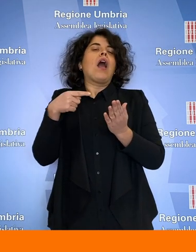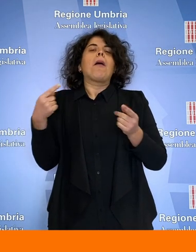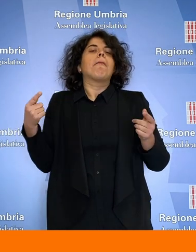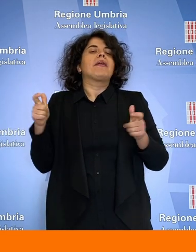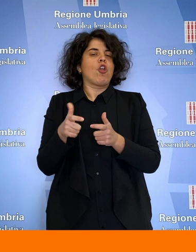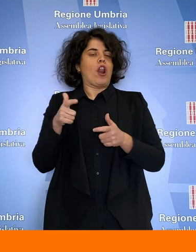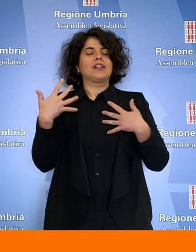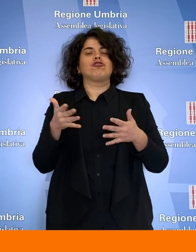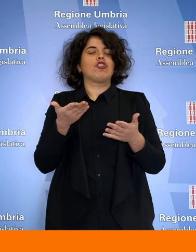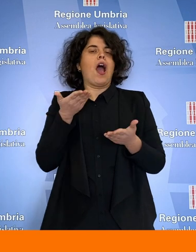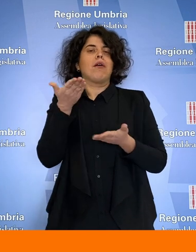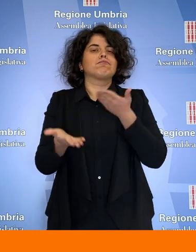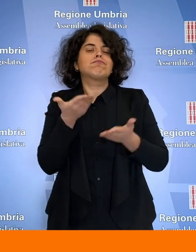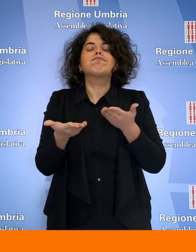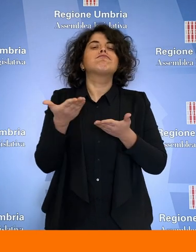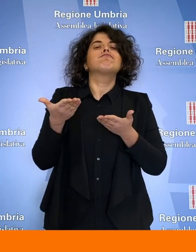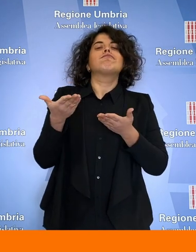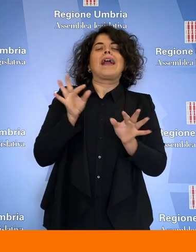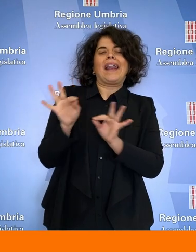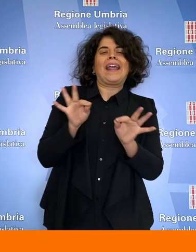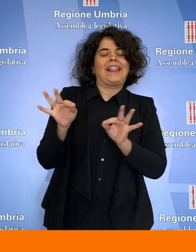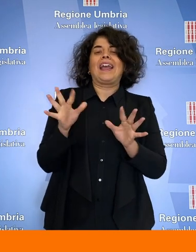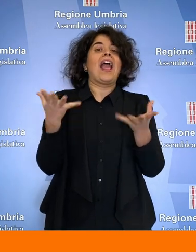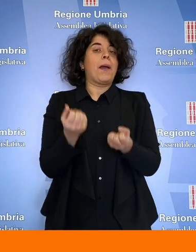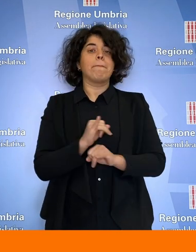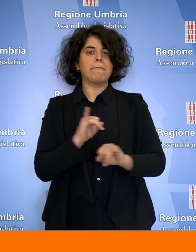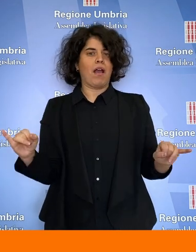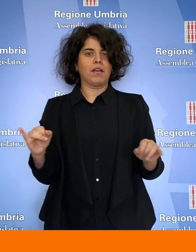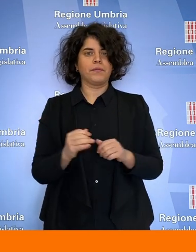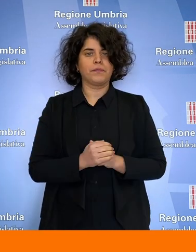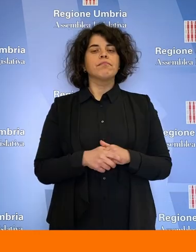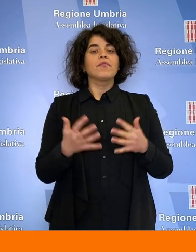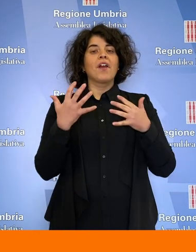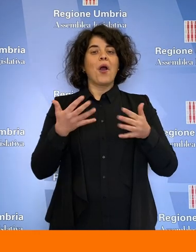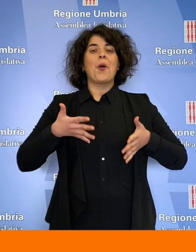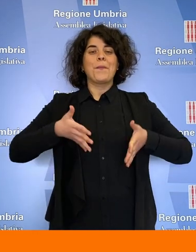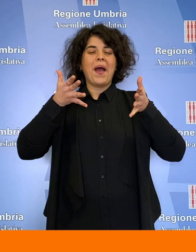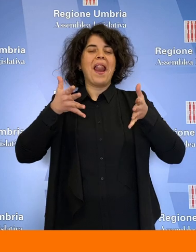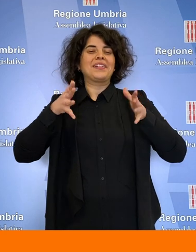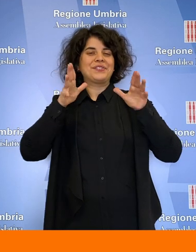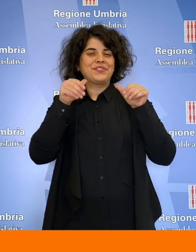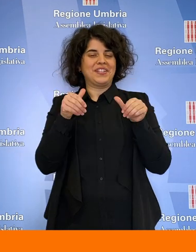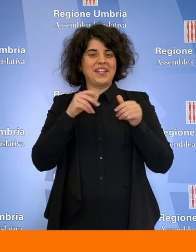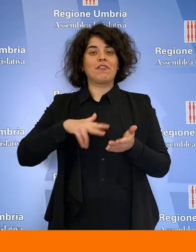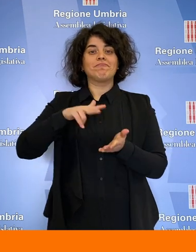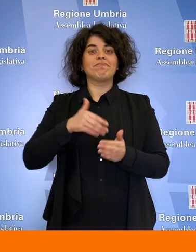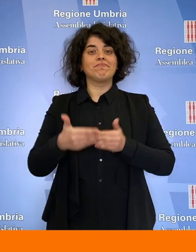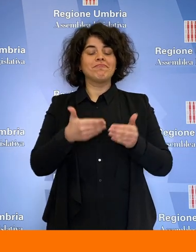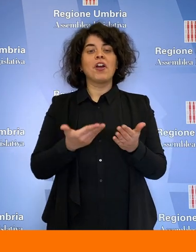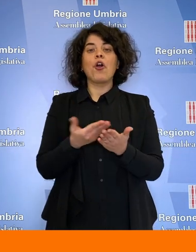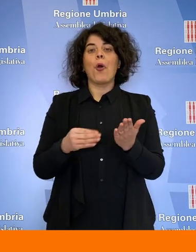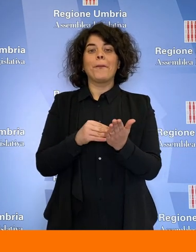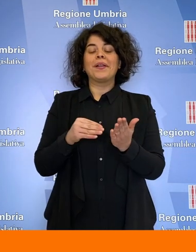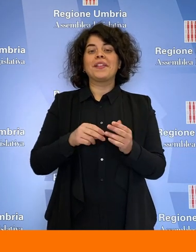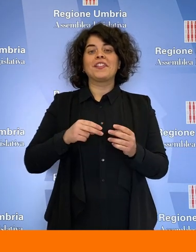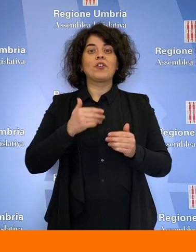state prese in considerazione. Via libera dall'aula di Palazzo Cessaroni al complemento di